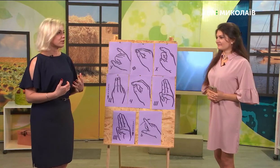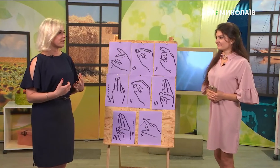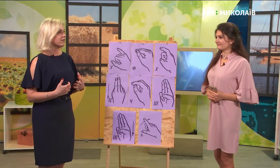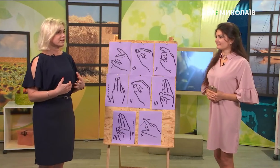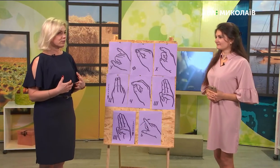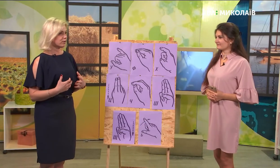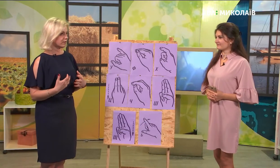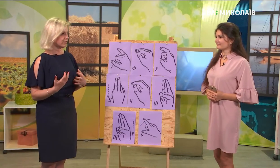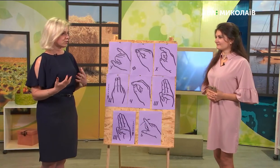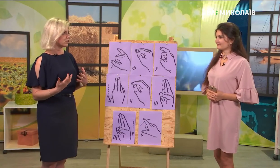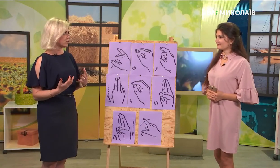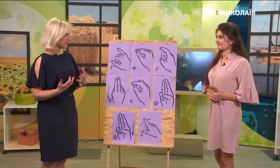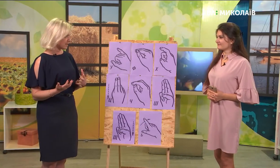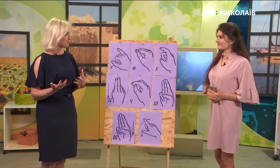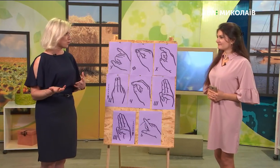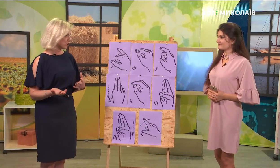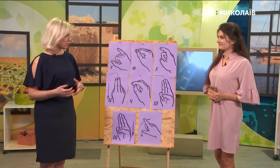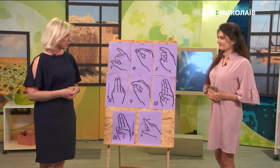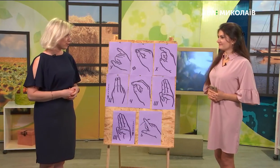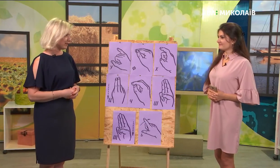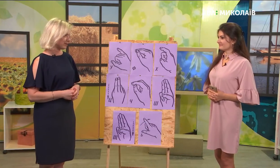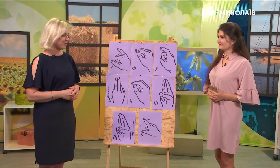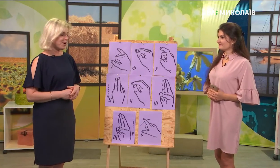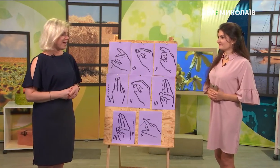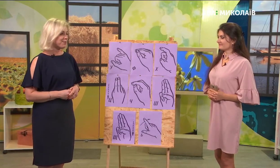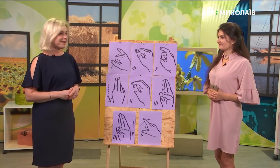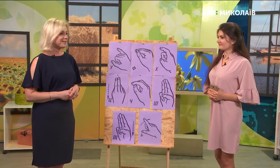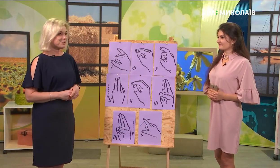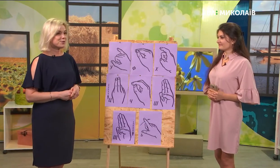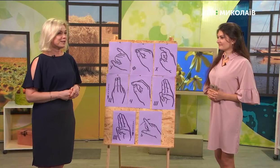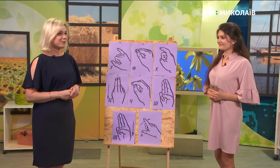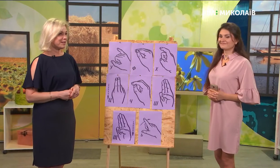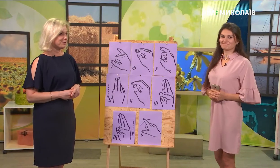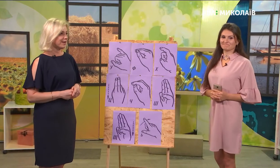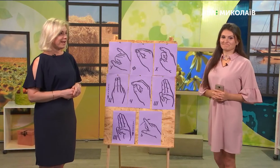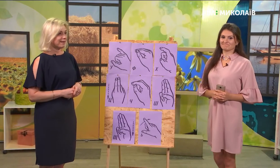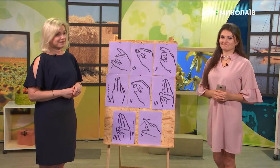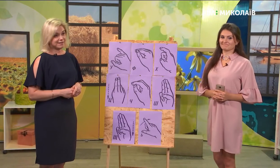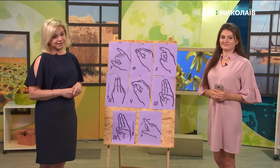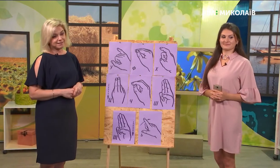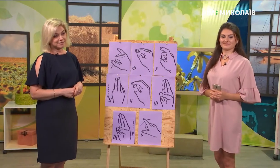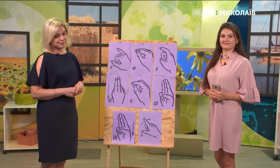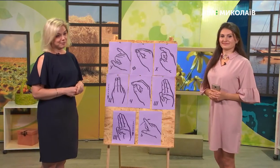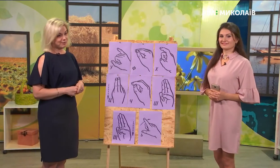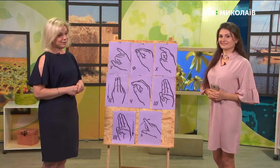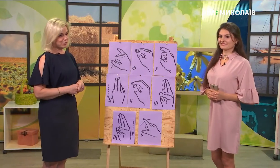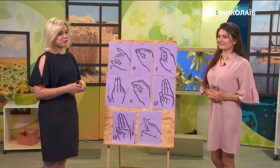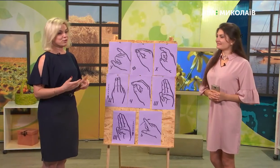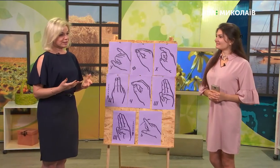привітливо зустрічатися з боку нечуючої людини. Тому боятися цього не потрібно. І, ну, якщо ви там